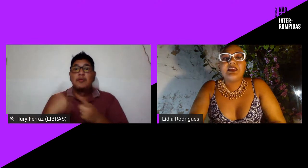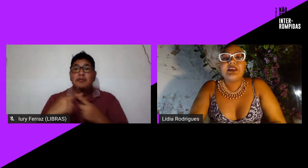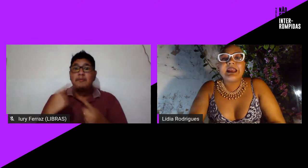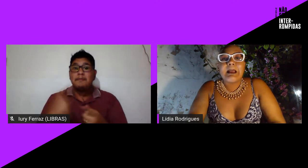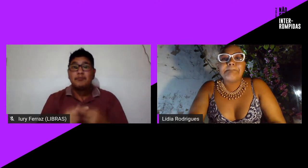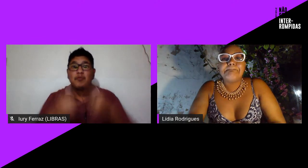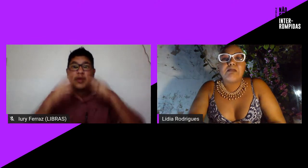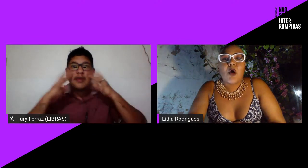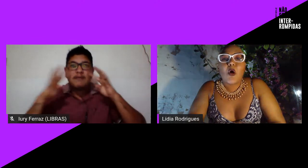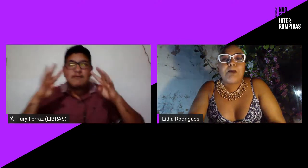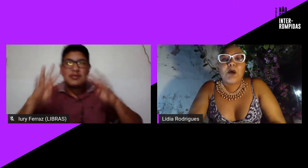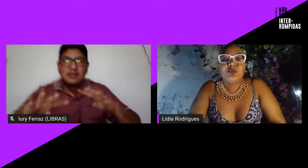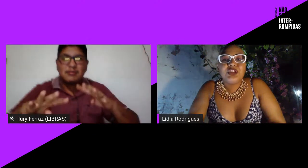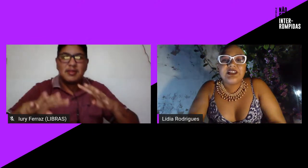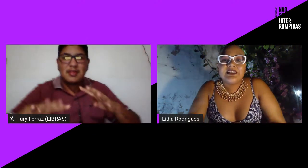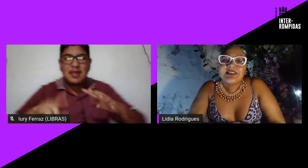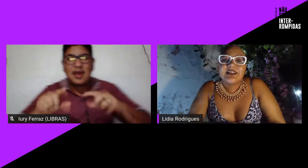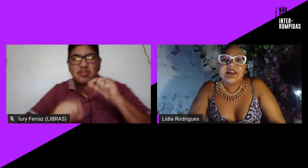é o que